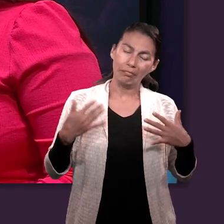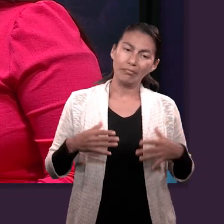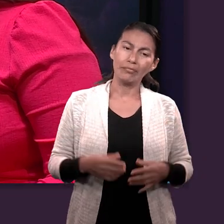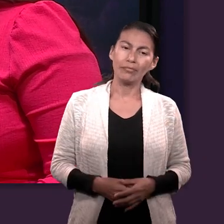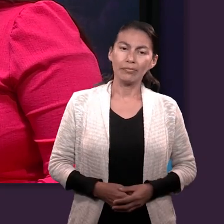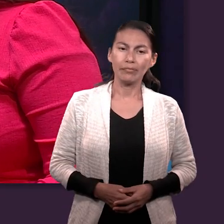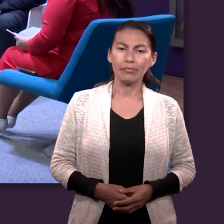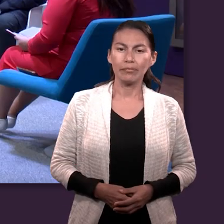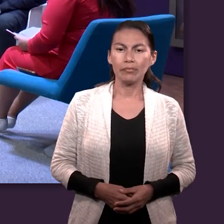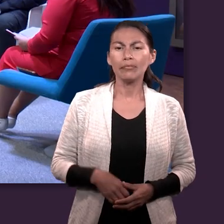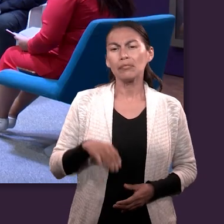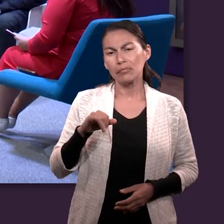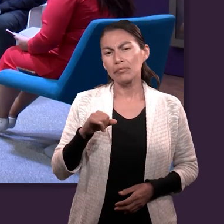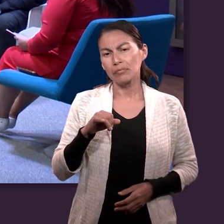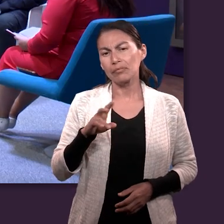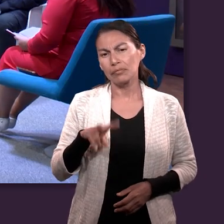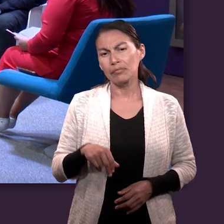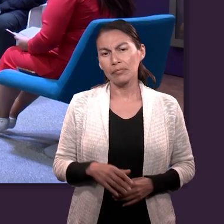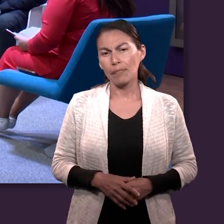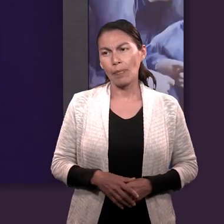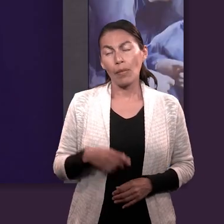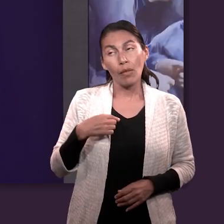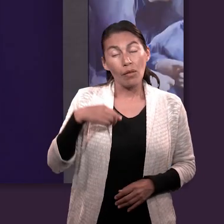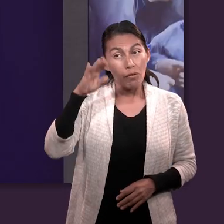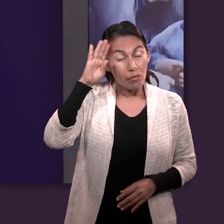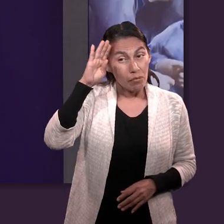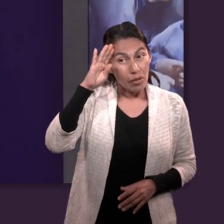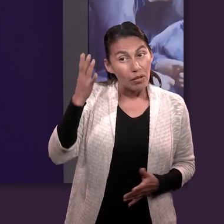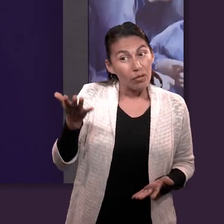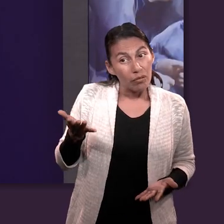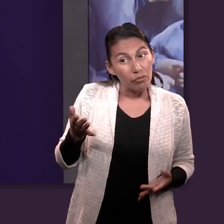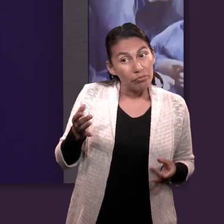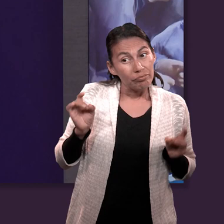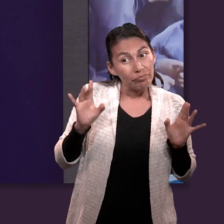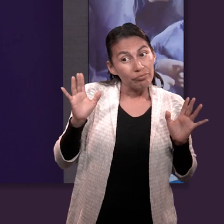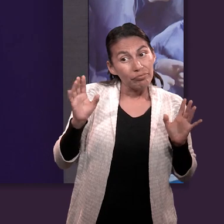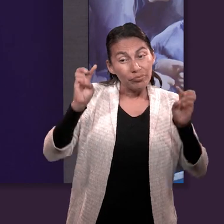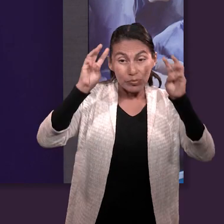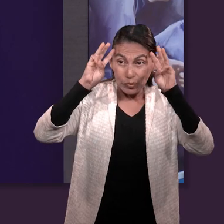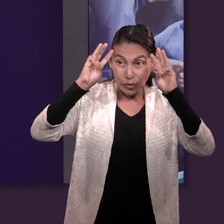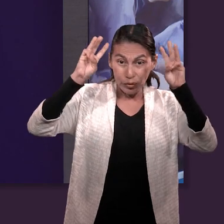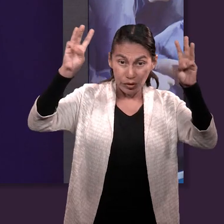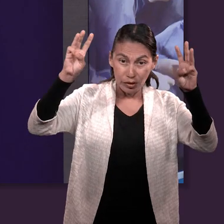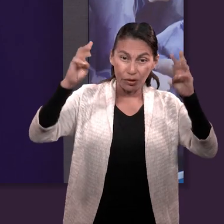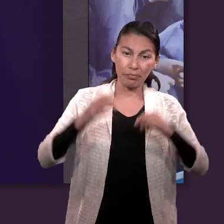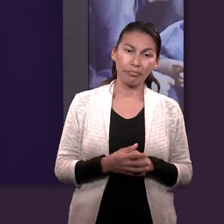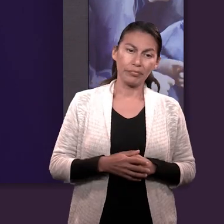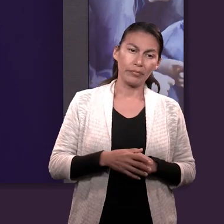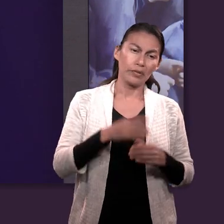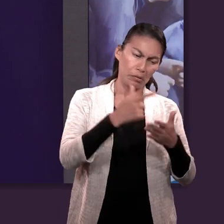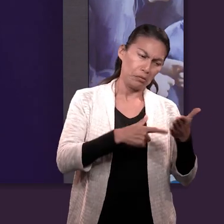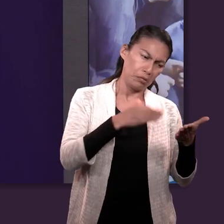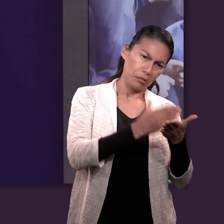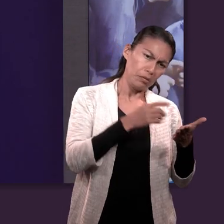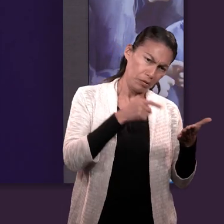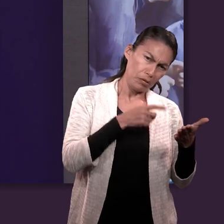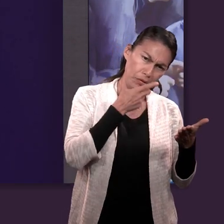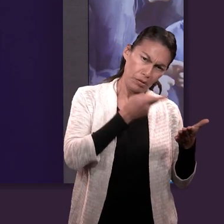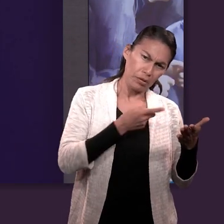es. Ok. Yo, bueno, a se me ocurre el personaje de Moisés que, de hecho, es referido en la lección porque creo